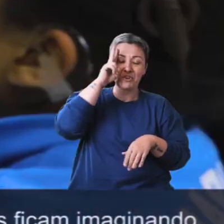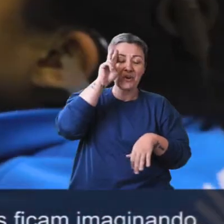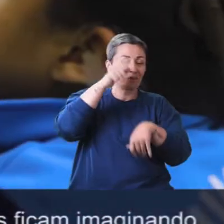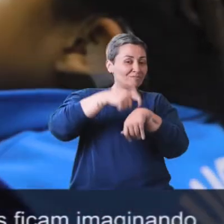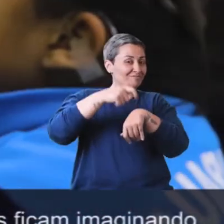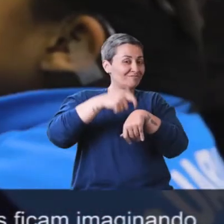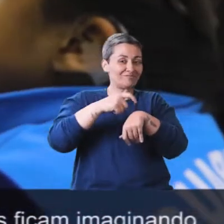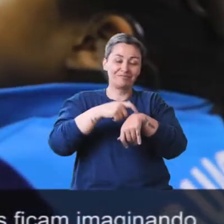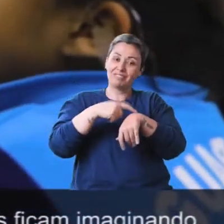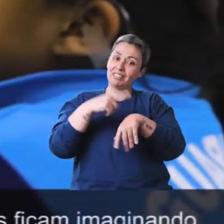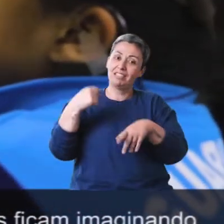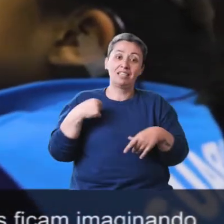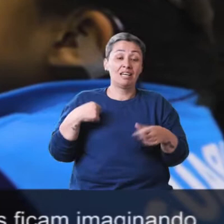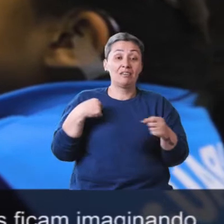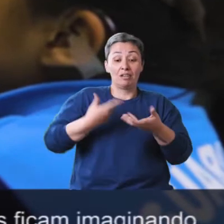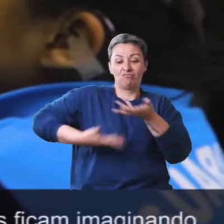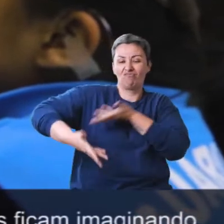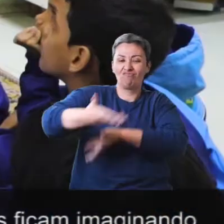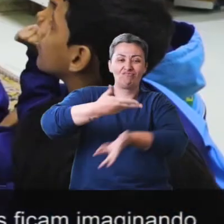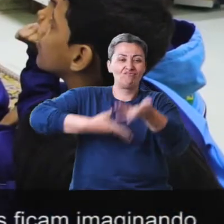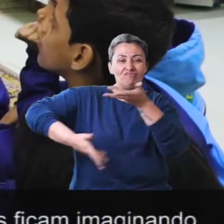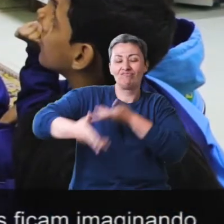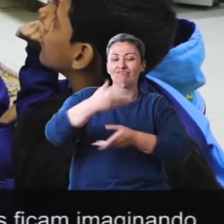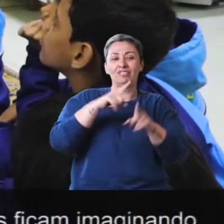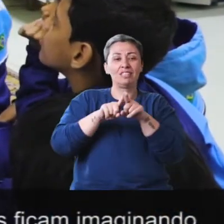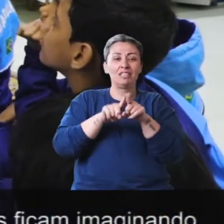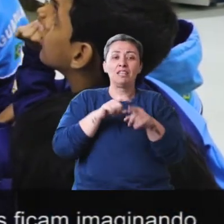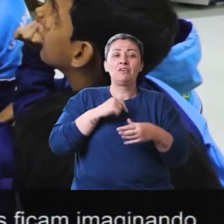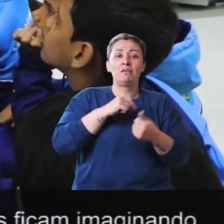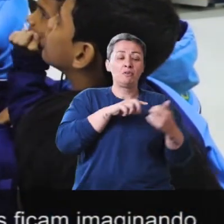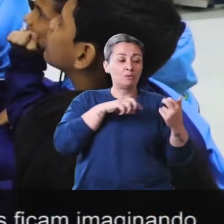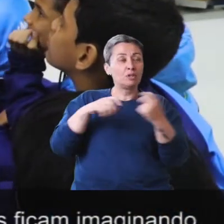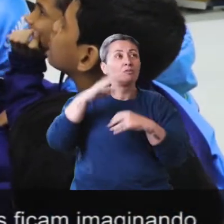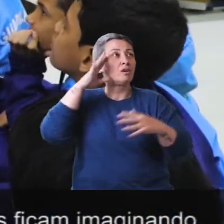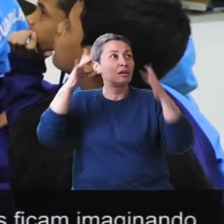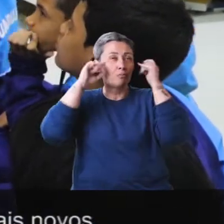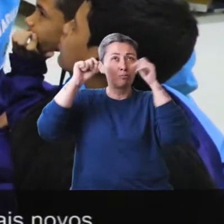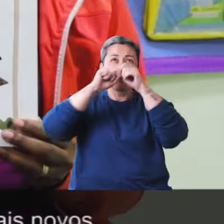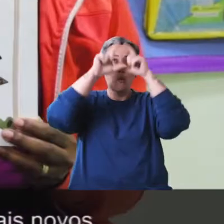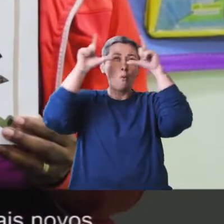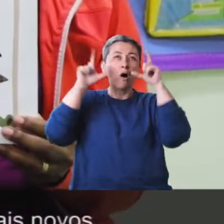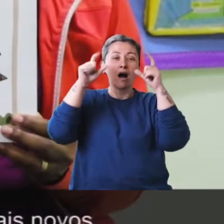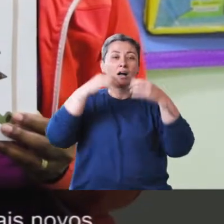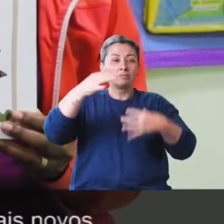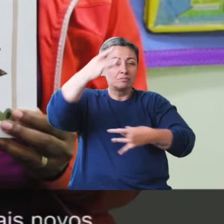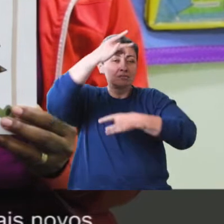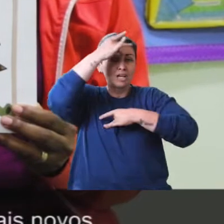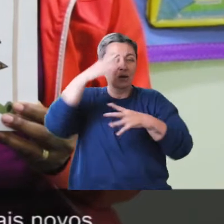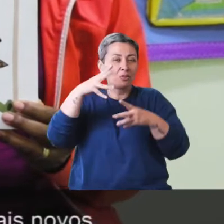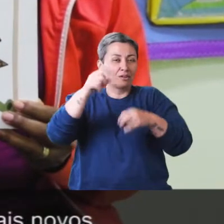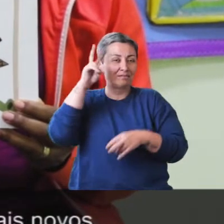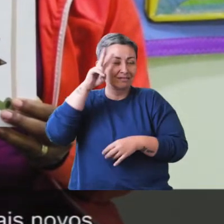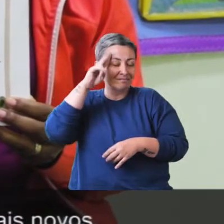E esse é um momento do nosso dia que eles interagem um com o outro. Eles ficam imaginando, criam todos os